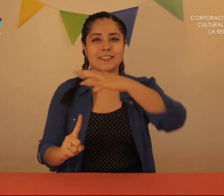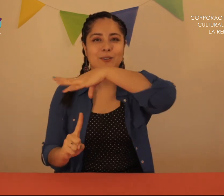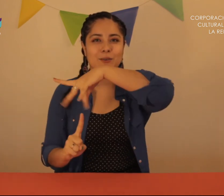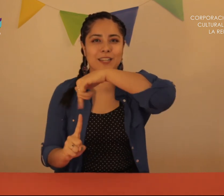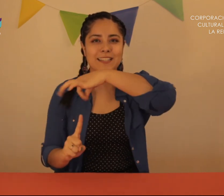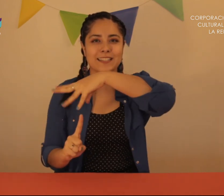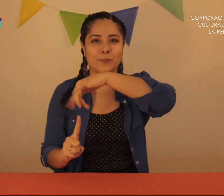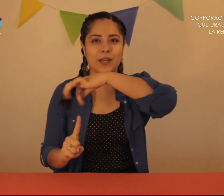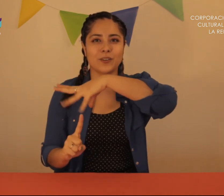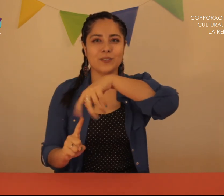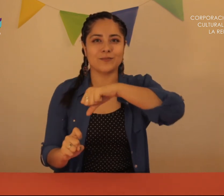Con el chaparrón